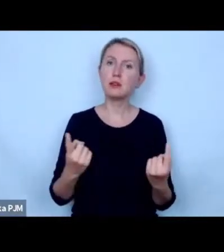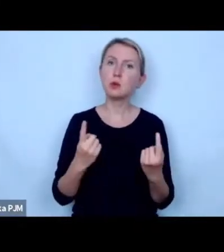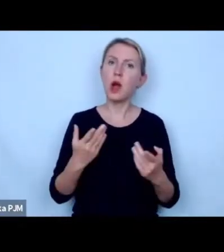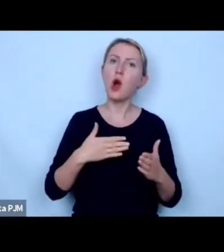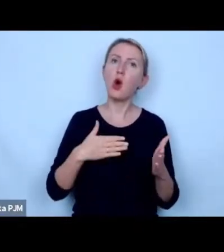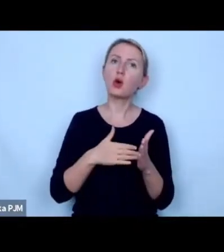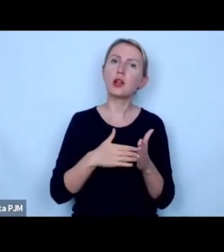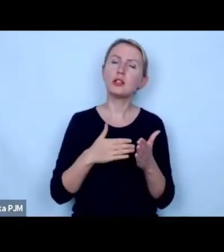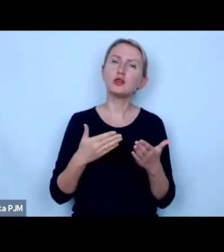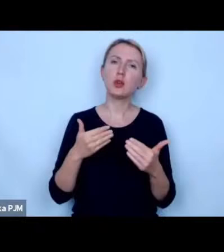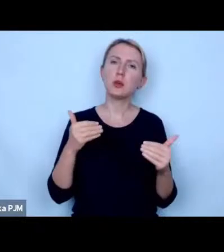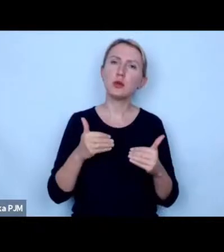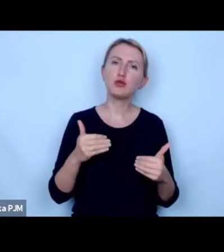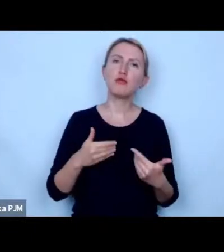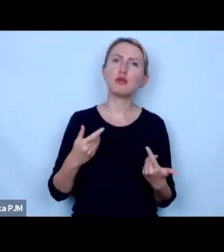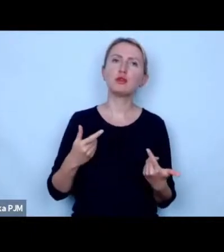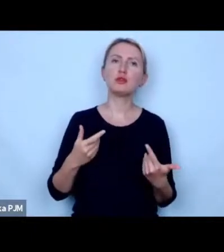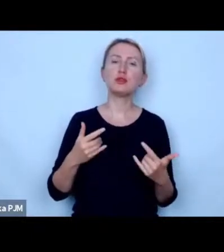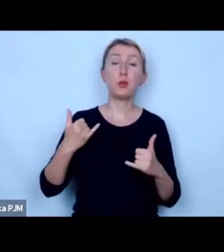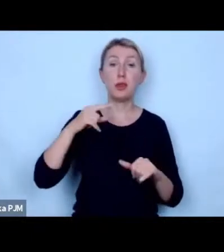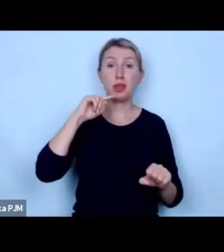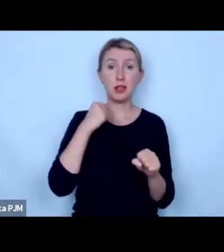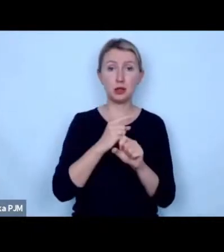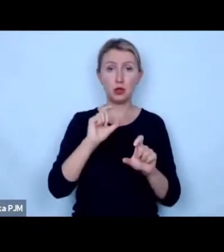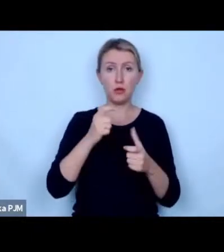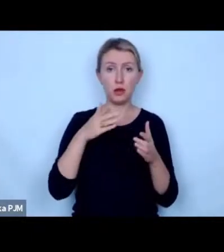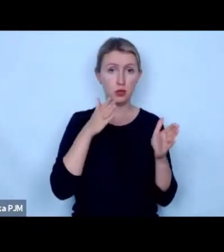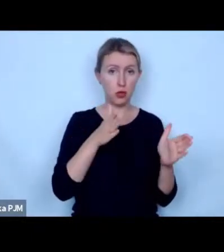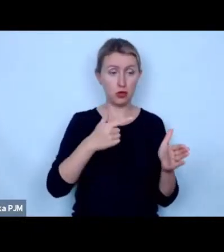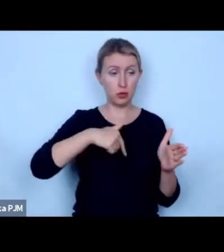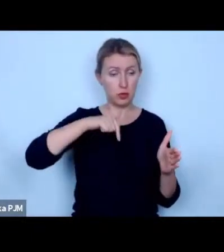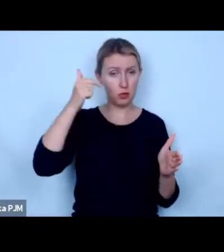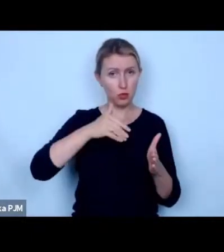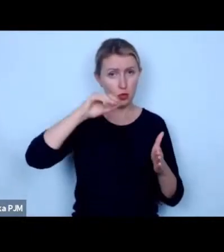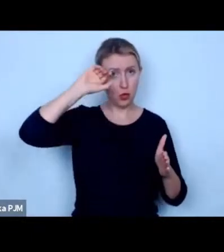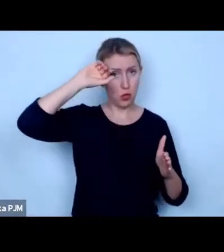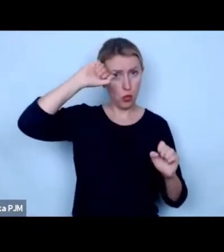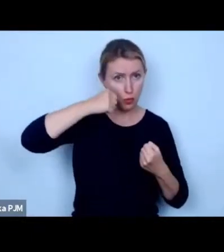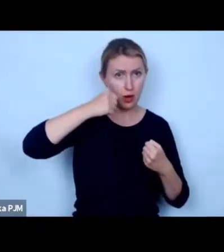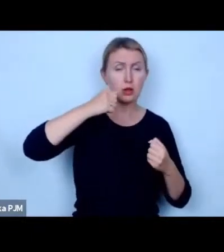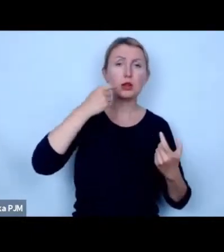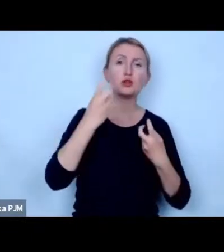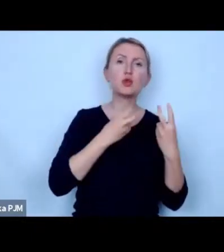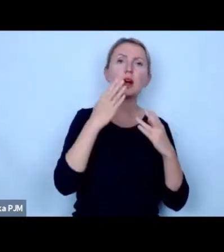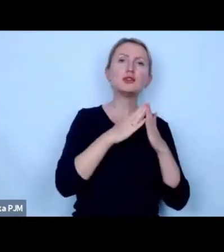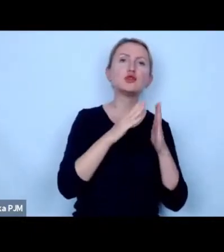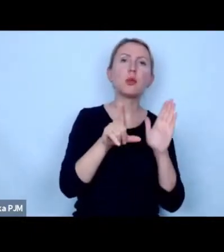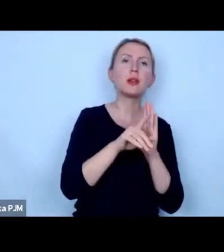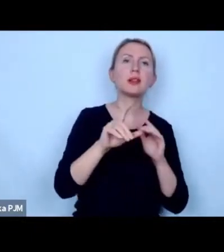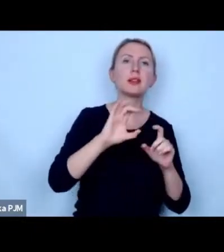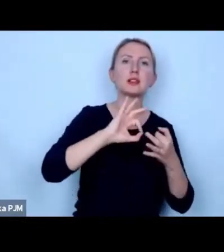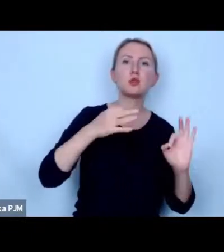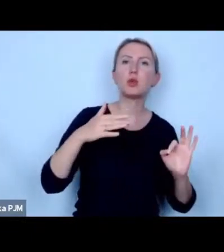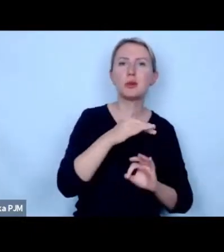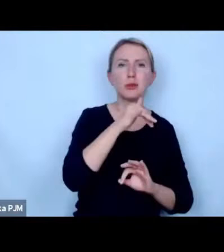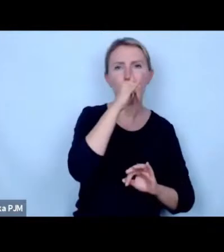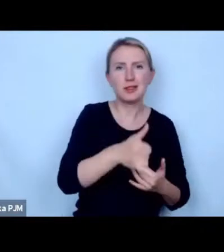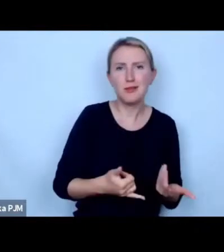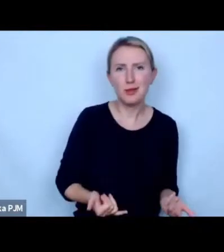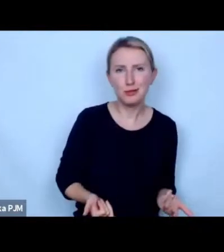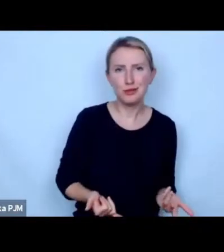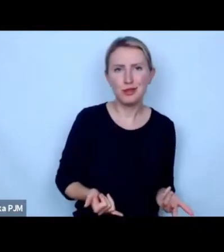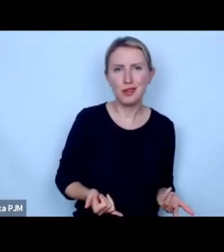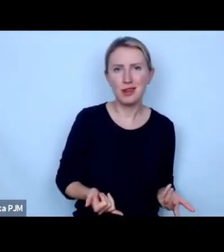ograniczonych środków na co mamy się decydować czy mamy za wszelką cenę na przykład szukać domu dla tych złotych rybek co jest oczywiście nierealne